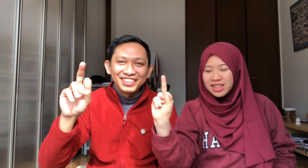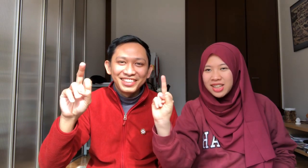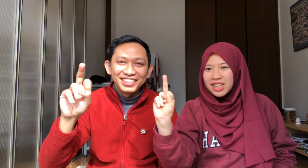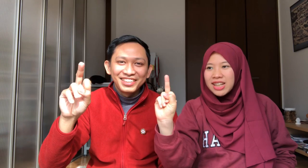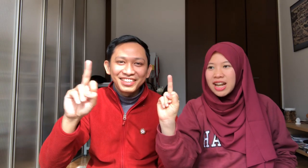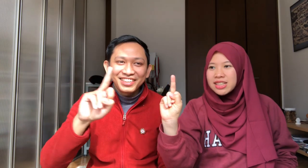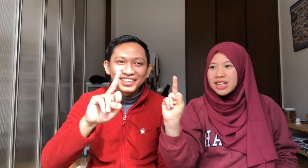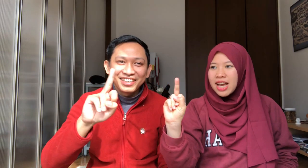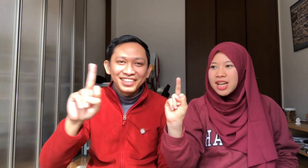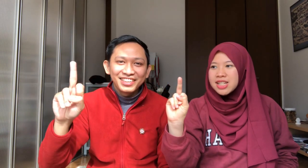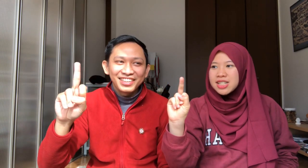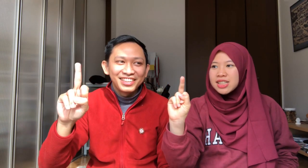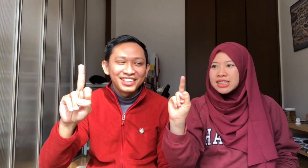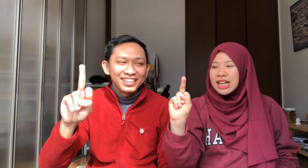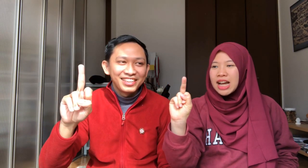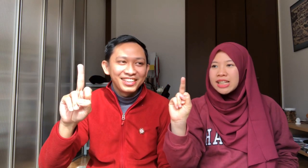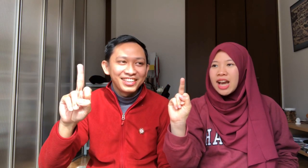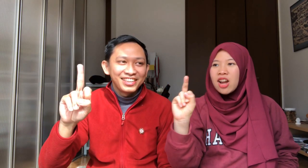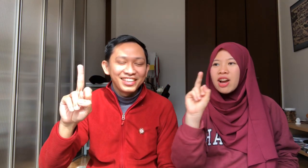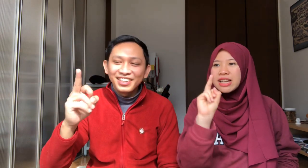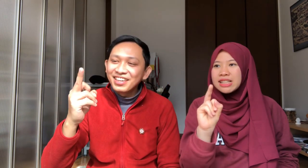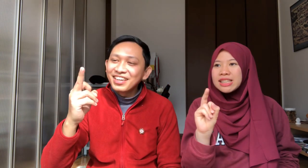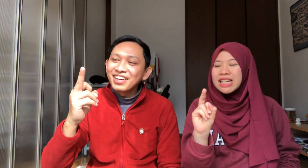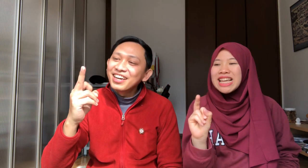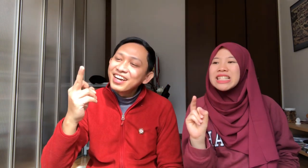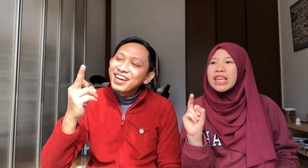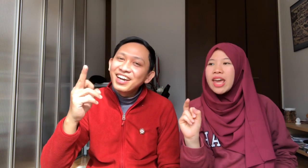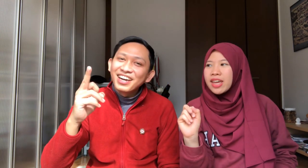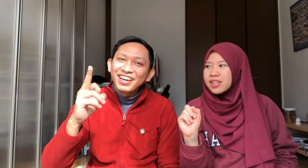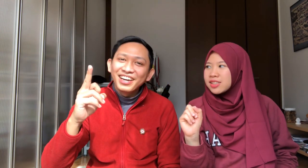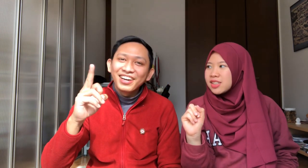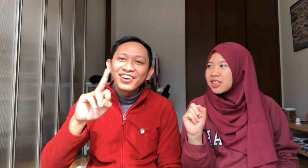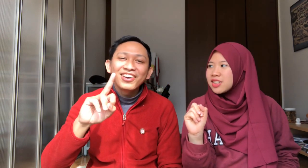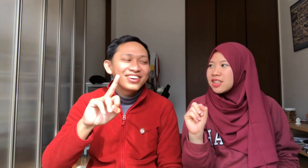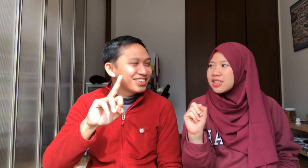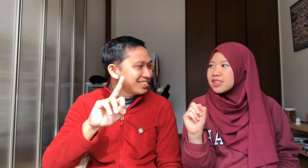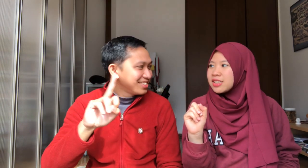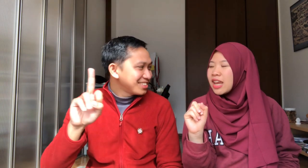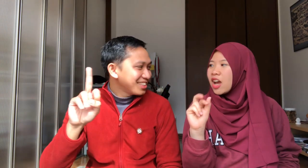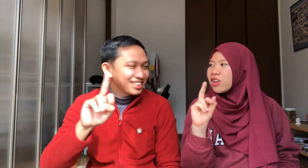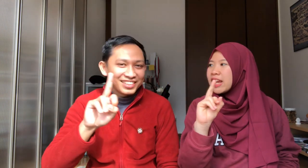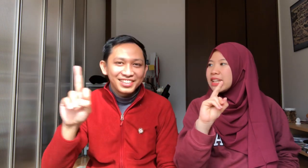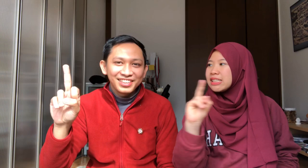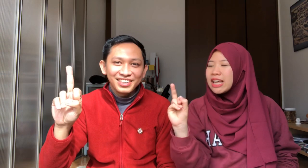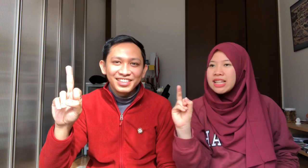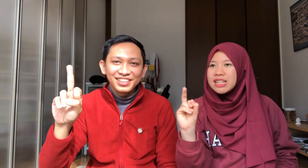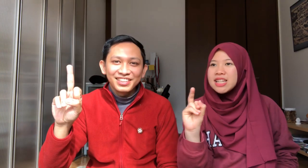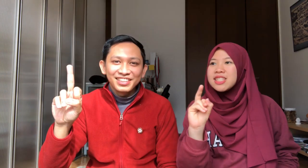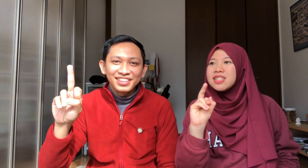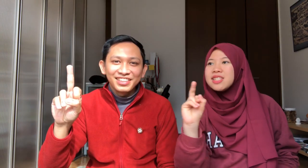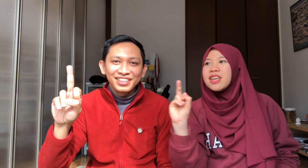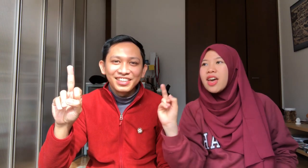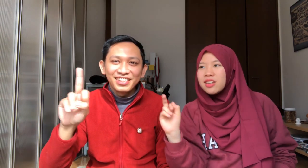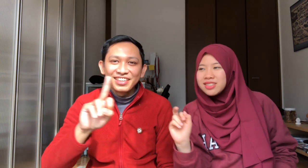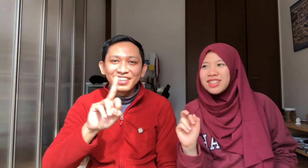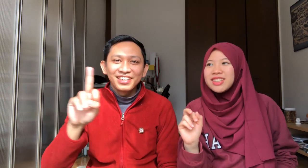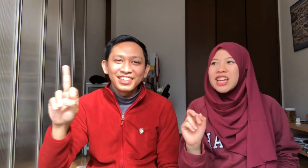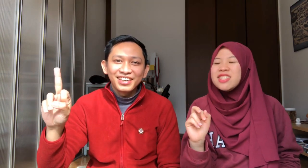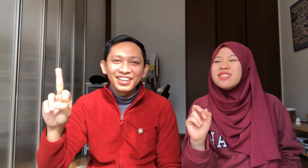Karena Dia kalau gak di slide Jadinya C Jadi, kalau dia di slide Jadinya Z He